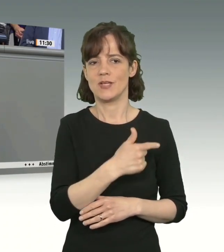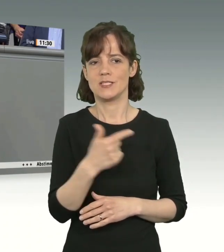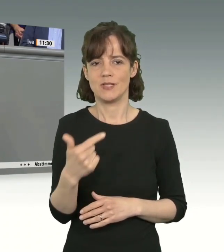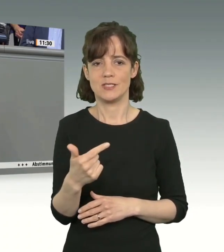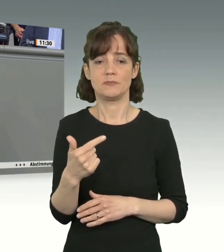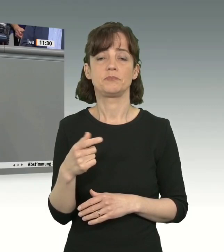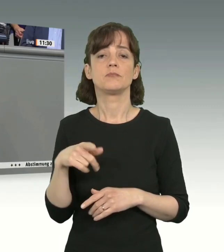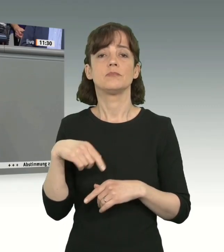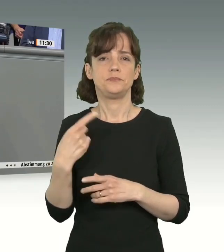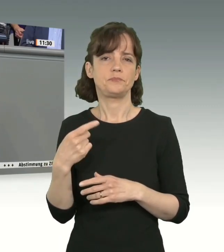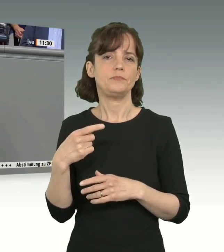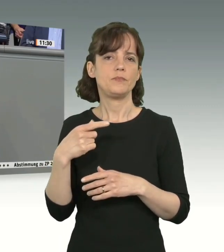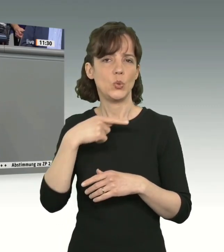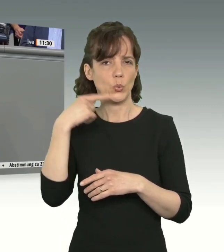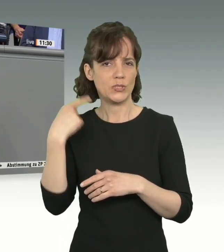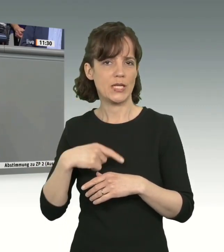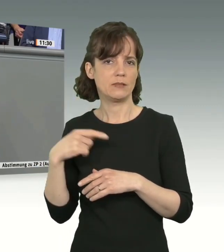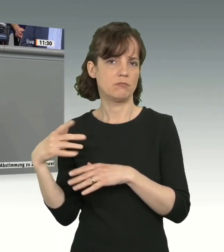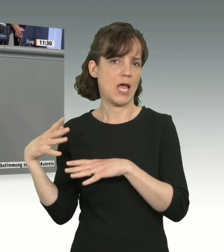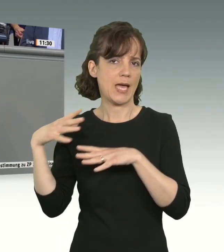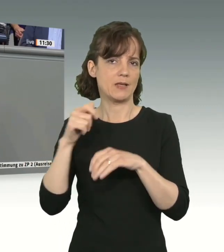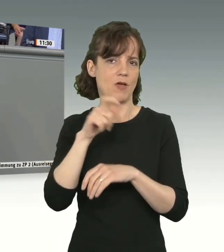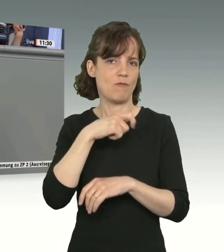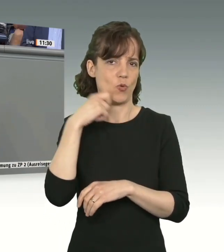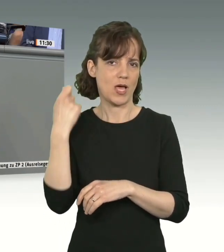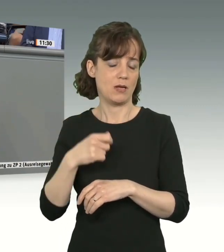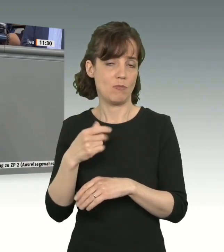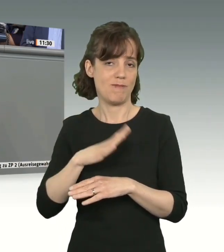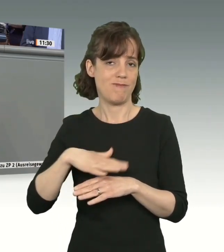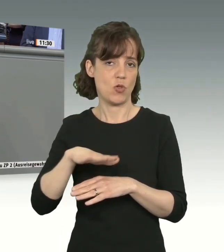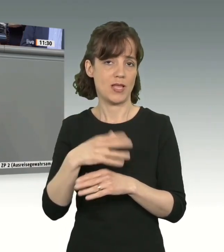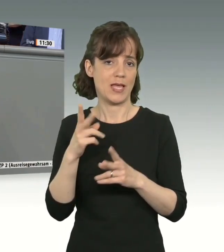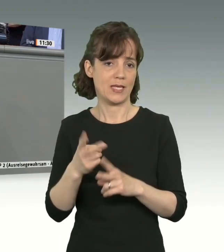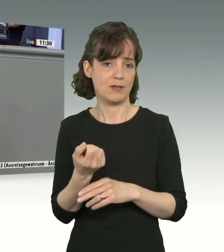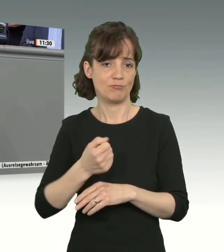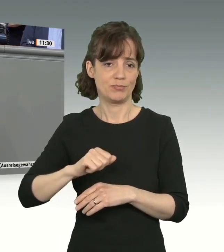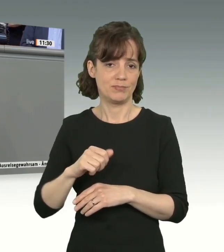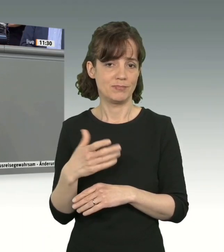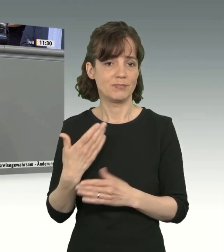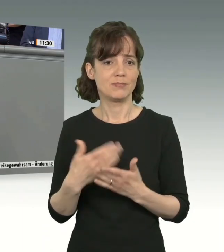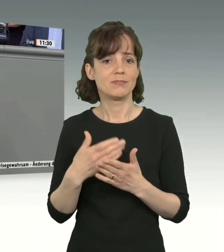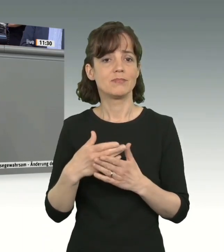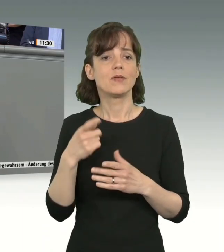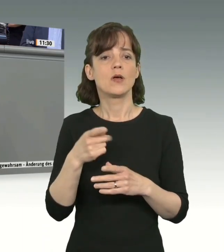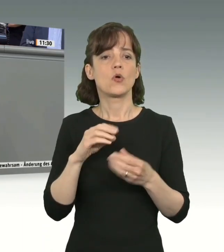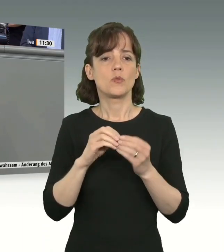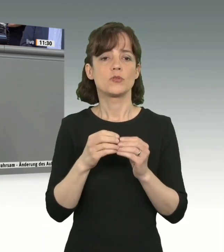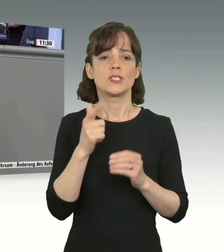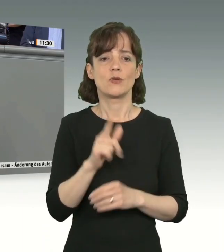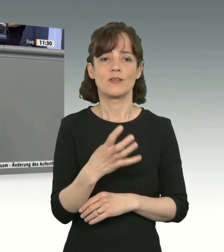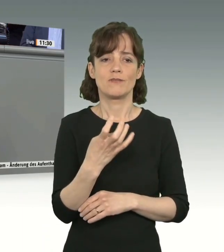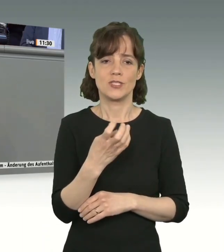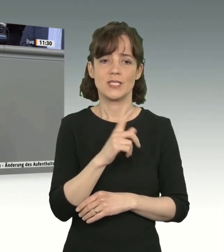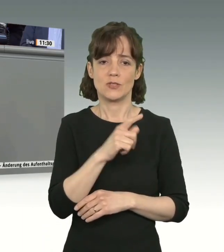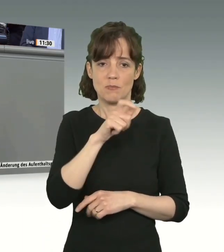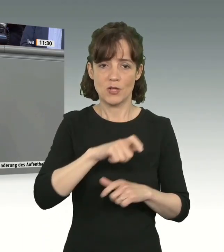mit einem völkerrechtswidrigen Angriffskrieg der Russen auf die Ukraine in Kombination mit 240.000 Menschen, die aus dem Irak, aus Syrien,